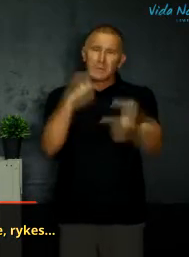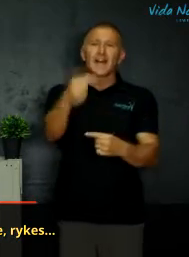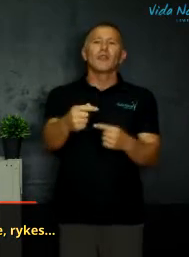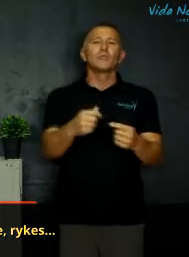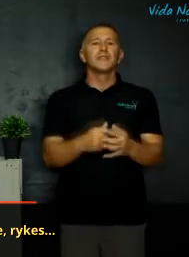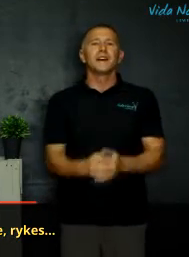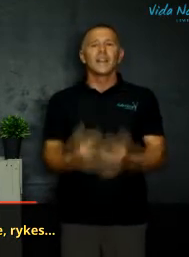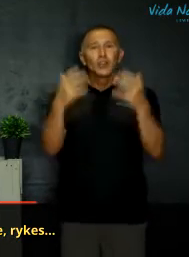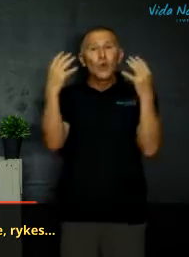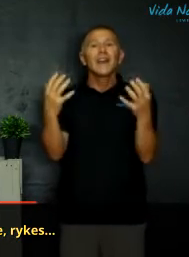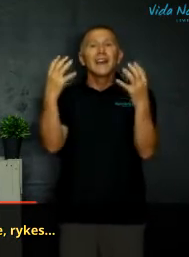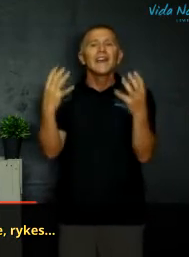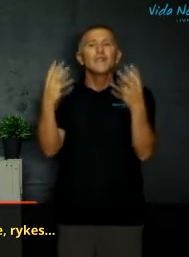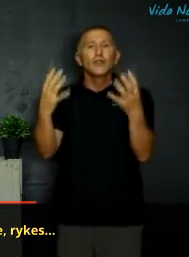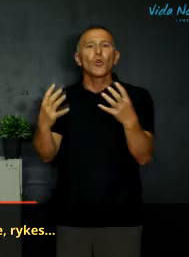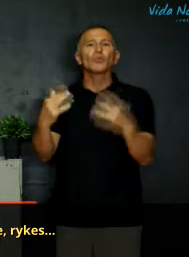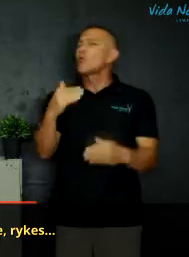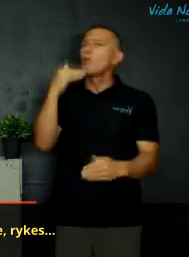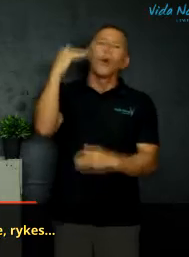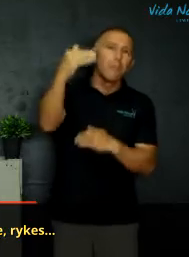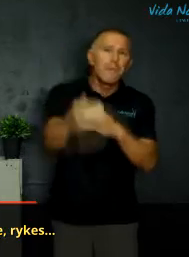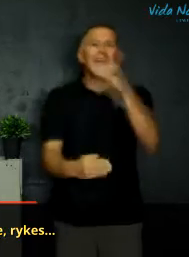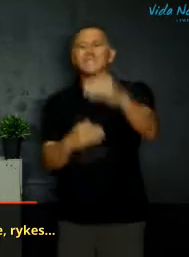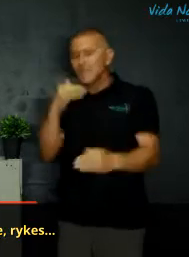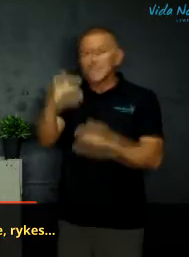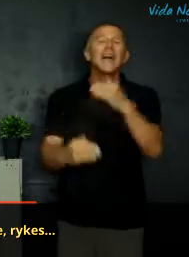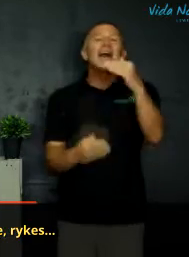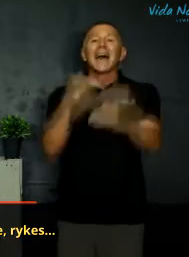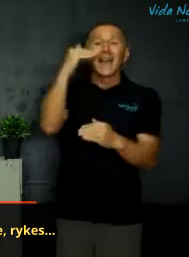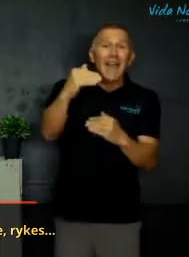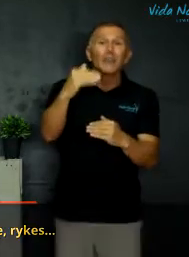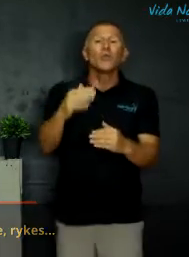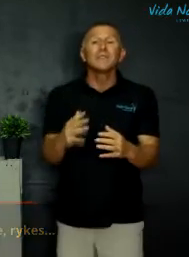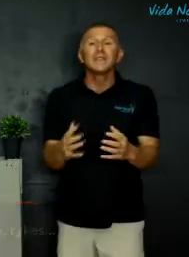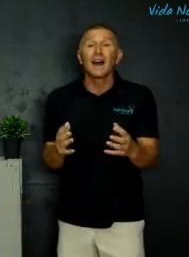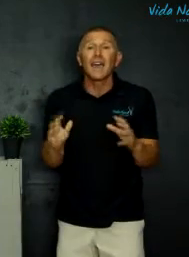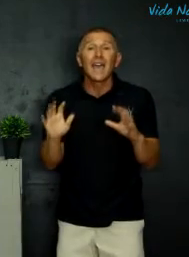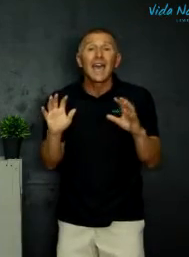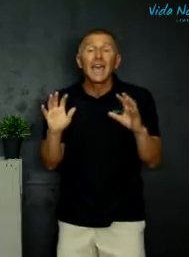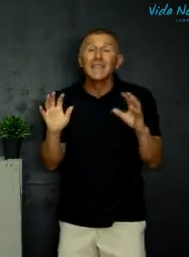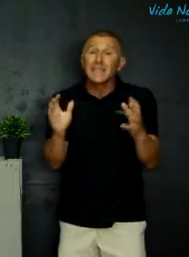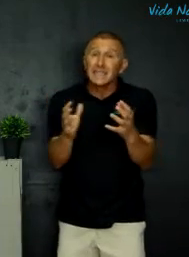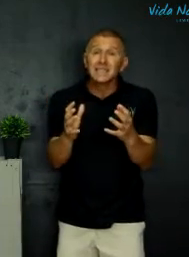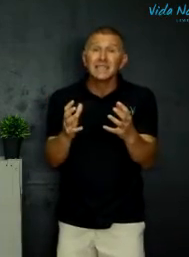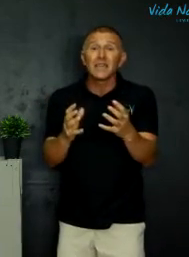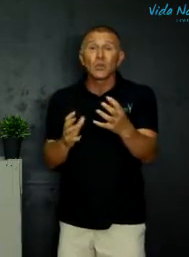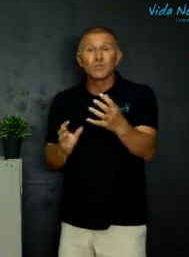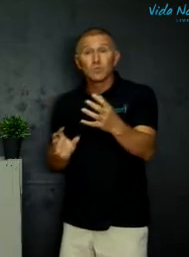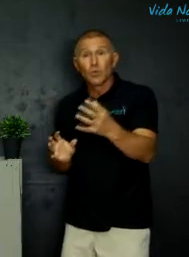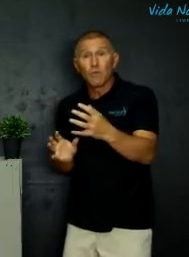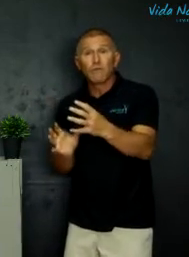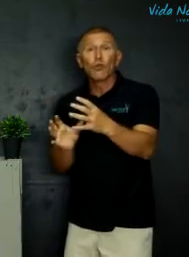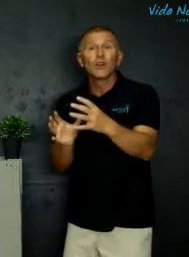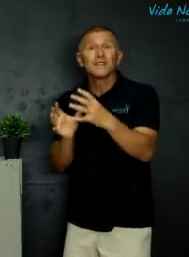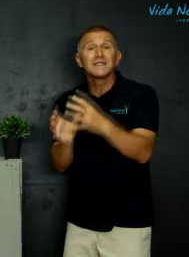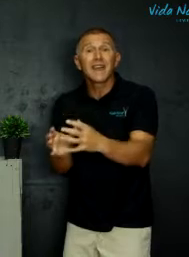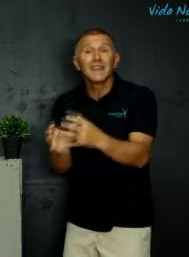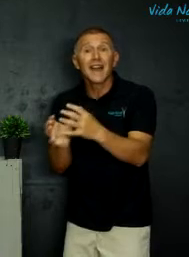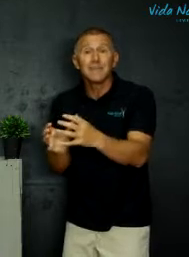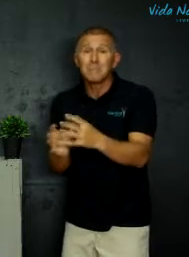om het recht om te draai die koninkryk van God kom om mens wees recht om te draai en jesus sê ons moet omvolg in sy game